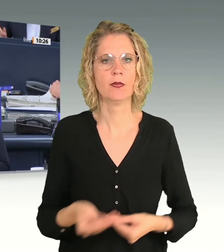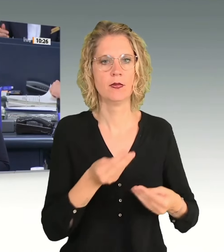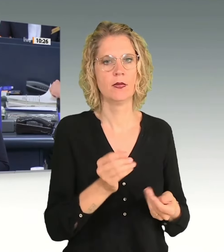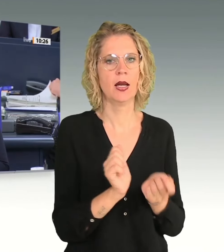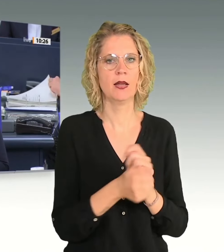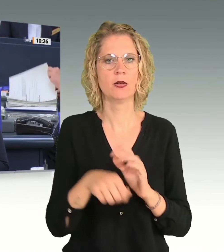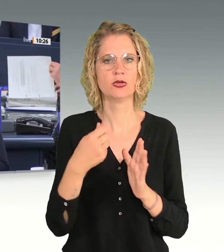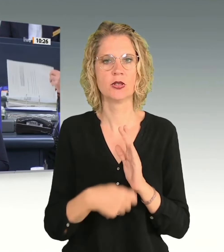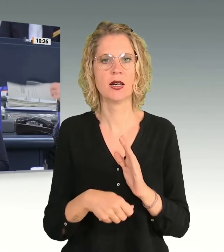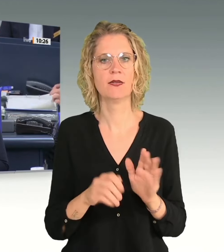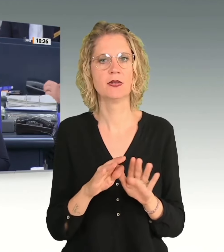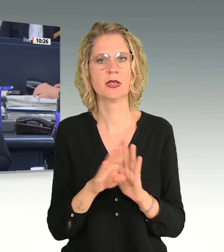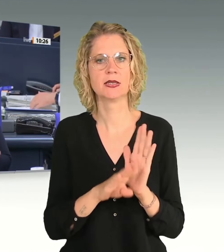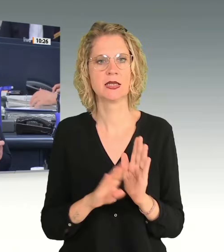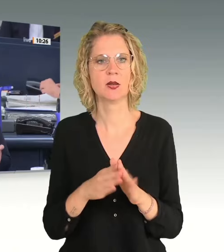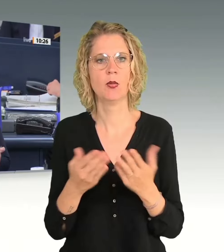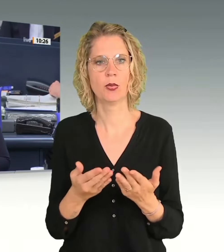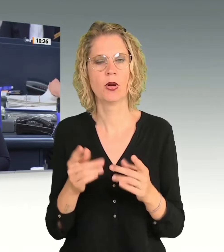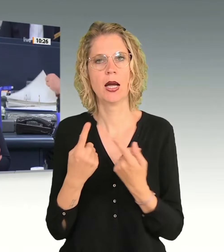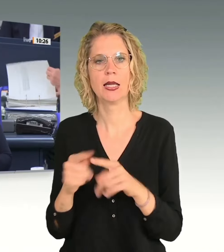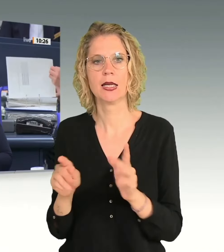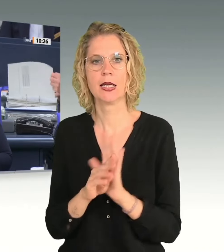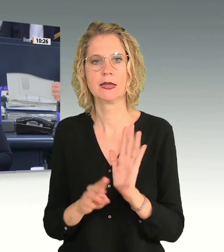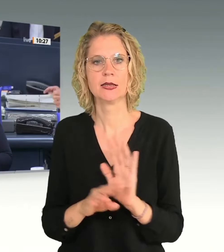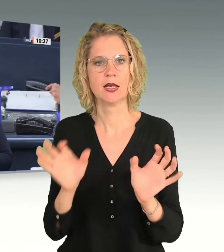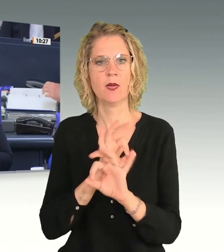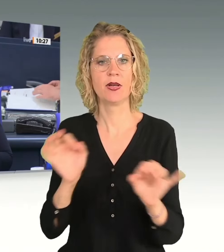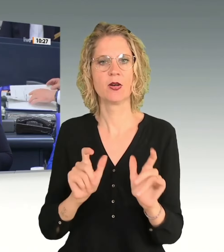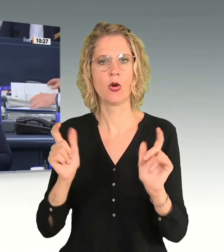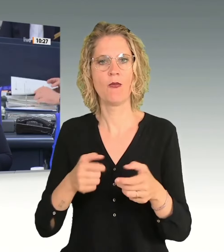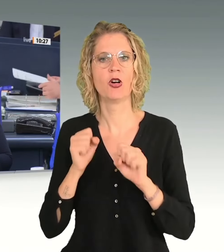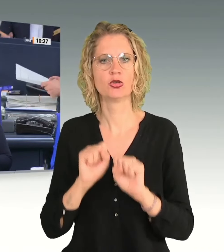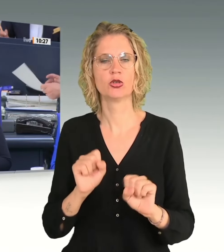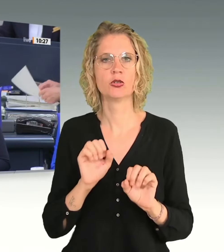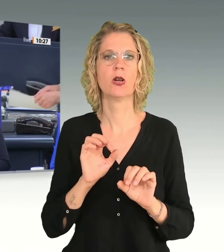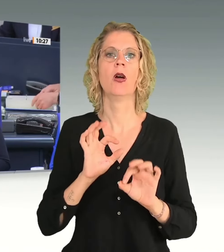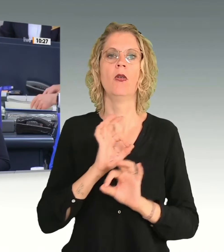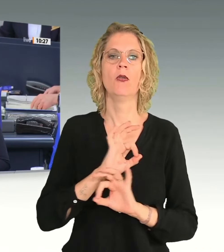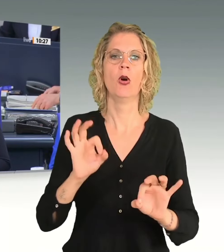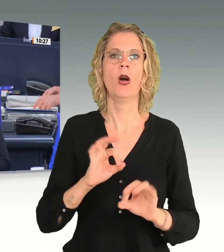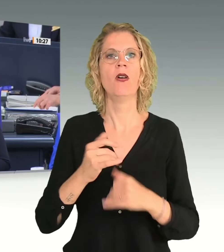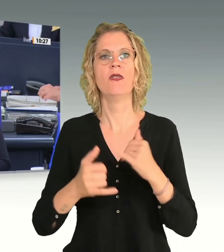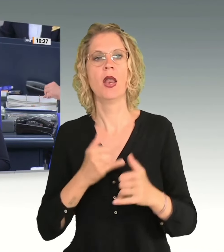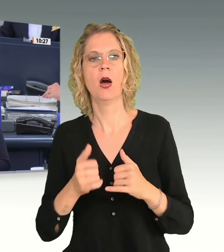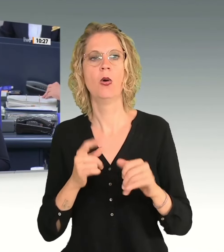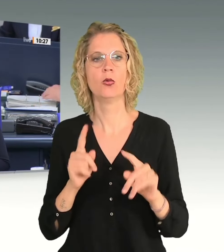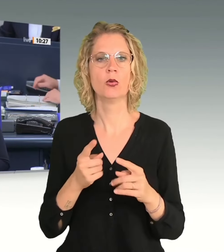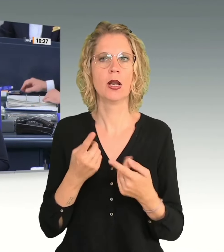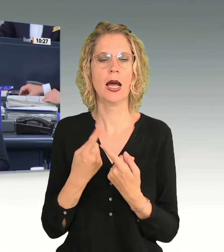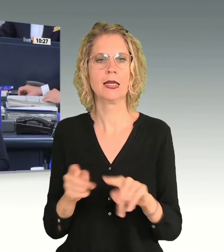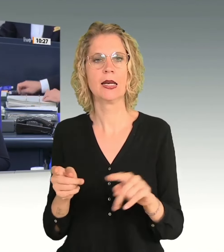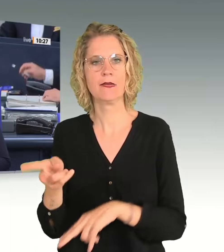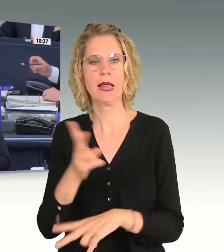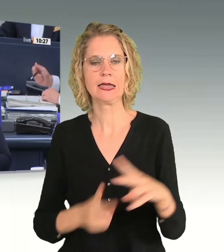insbesondere für Frauen und verletzliche Personen. Für die Aussprache wurde eine Dauer von 68